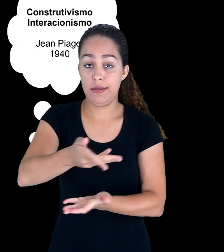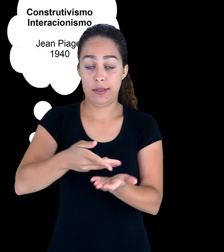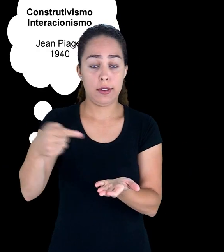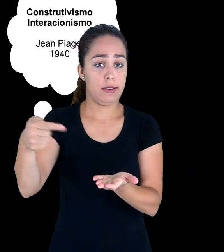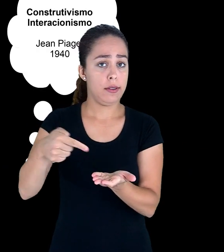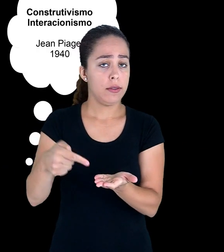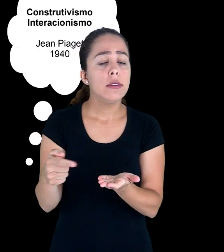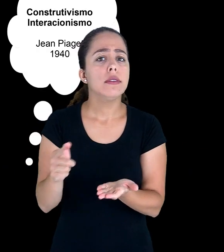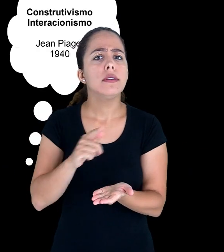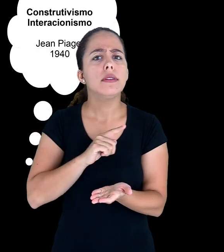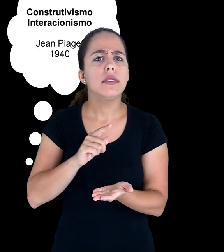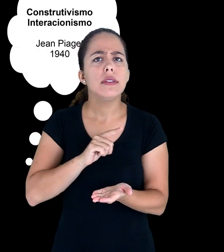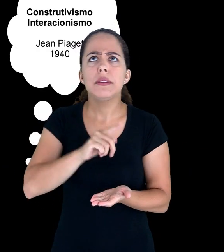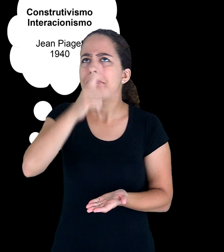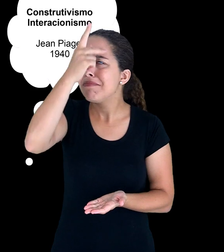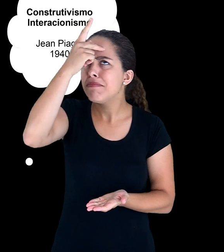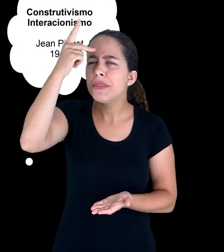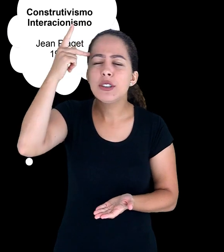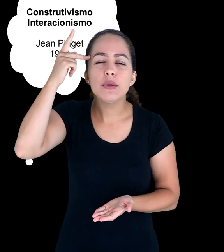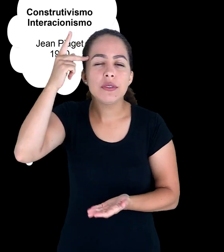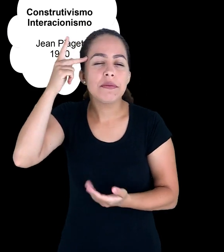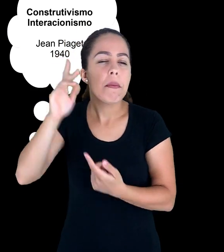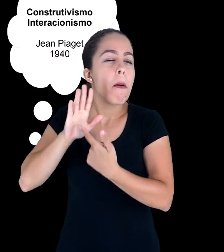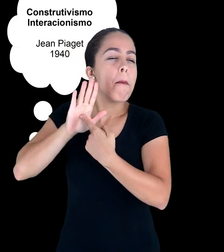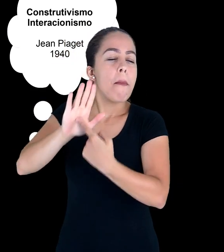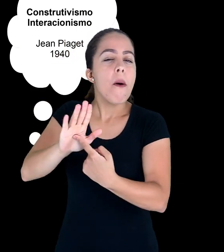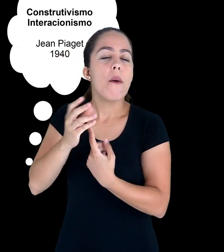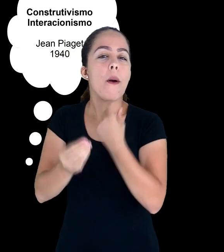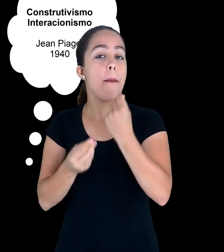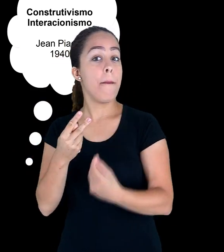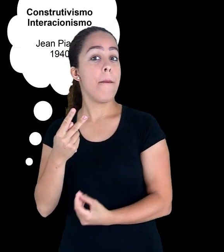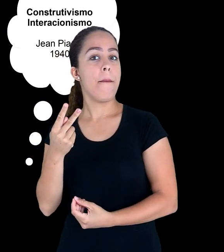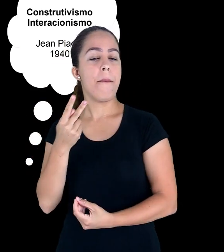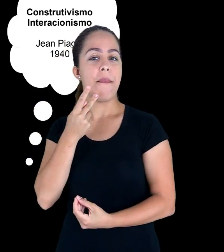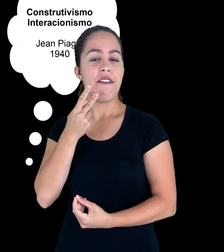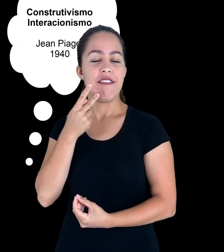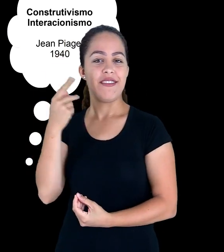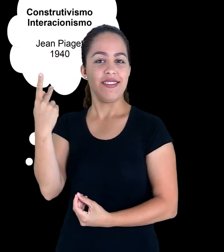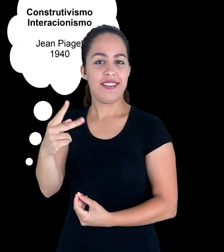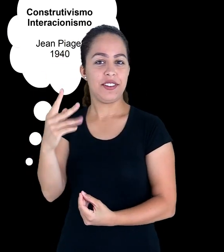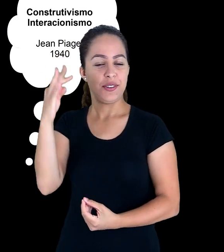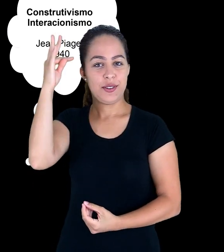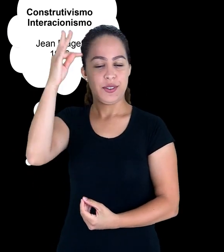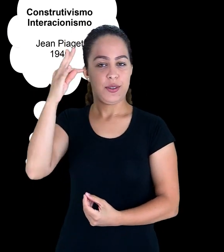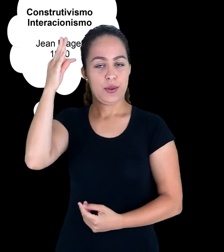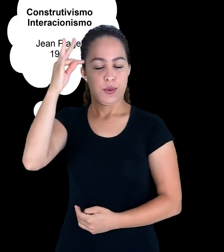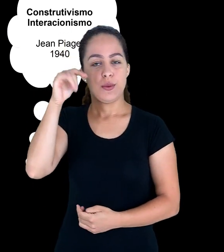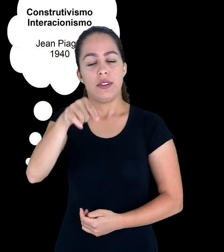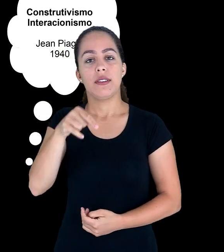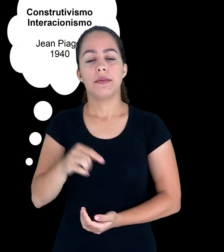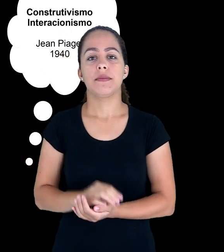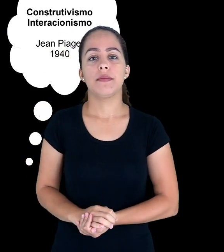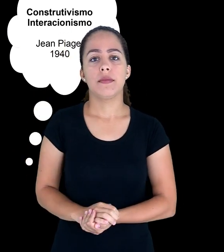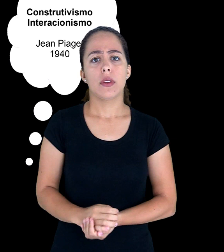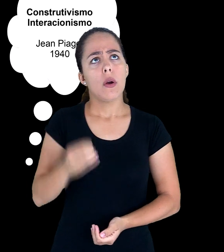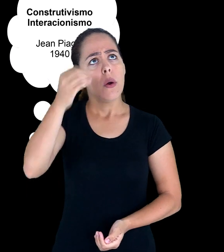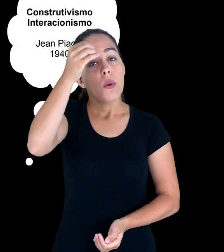interacionismo e por muitos teóricos, que é a teoria de Piaget, nessa teoria o conhecimento, ele é